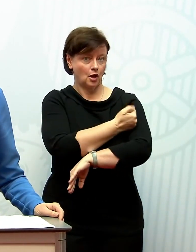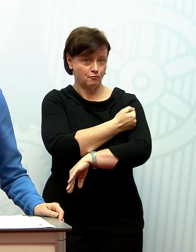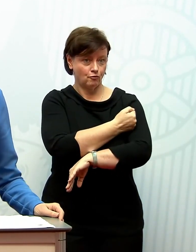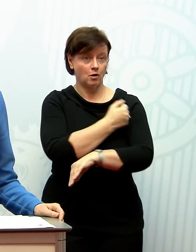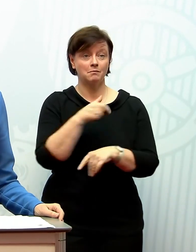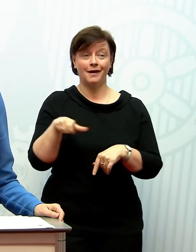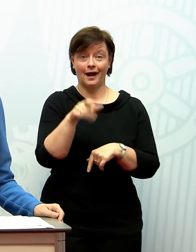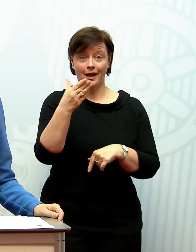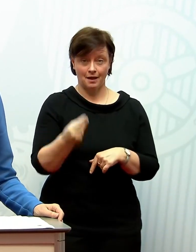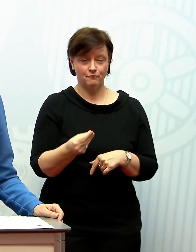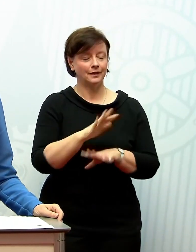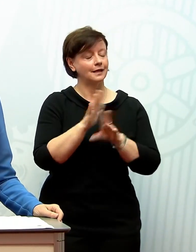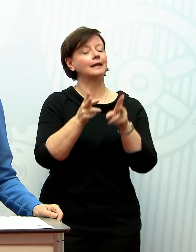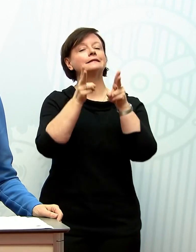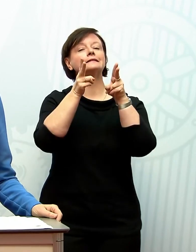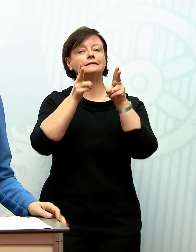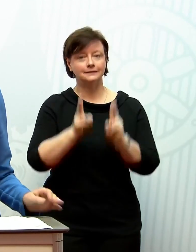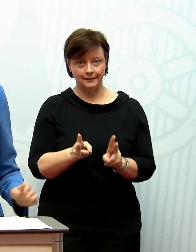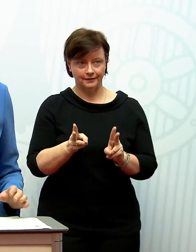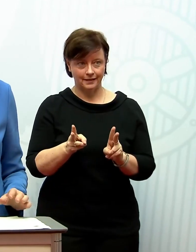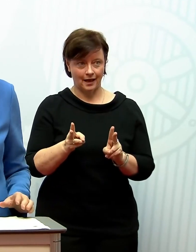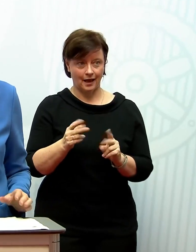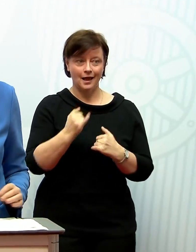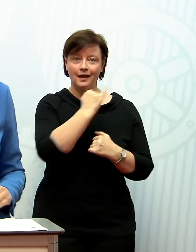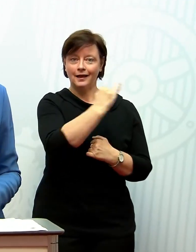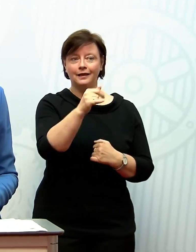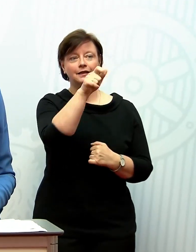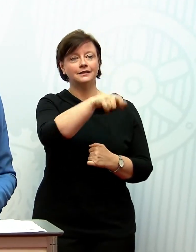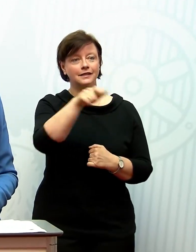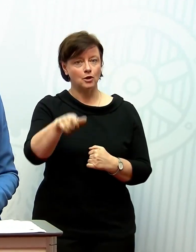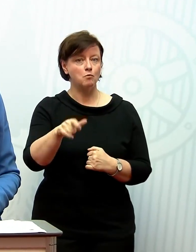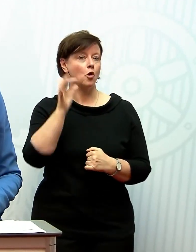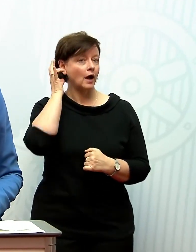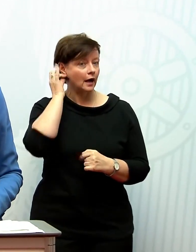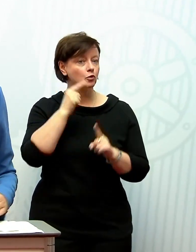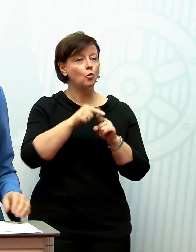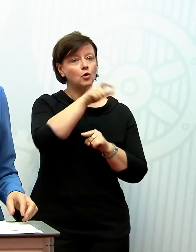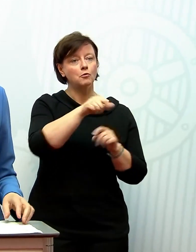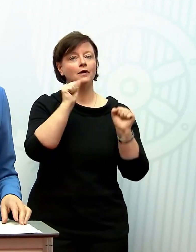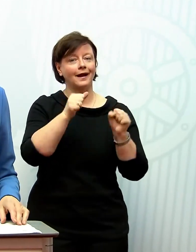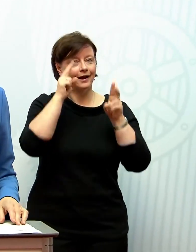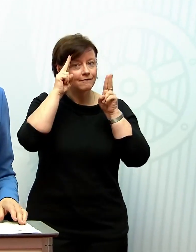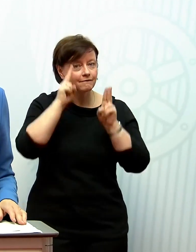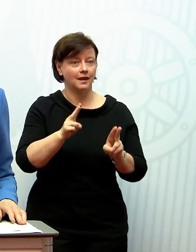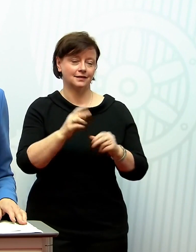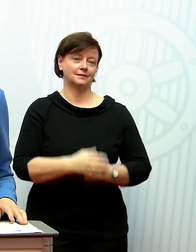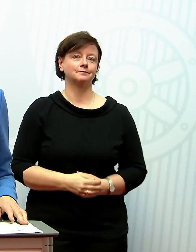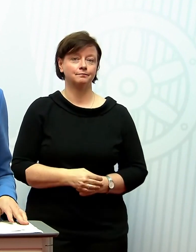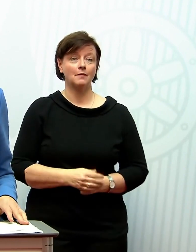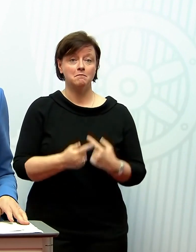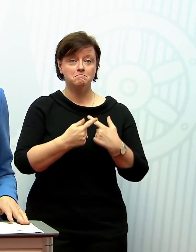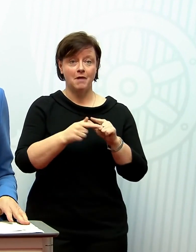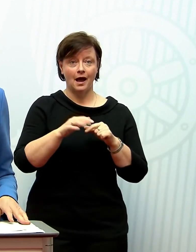-Pfalz umfassend gesichert. darauf kann sich jeder Bürger und jede Bürgerin auch verlassen. Ich habe mich sehr mit anderen